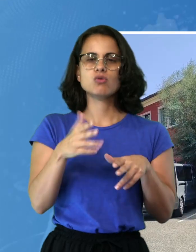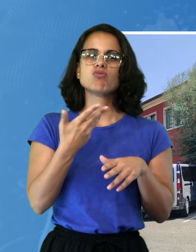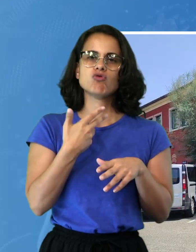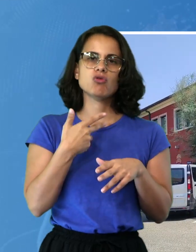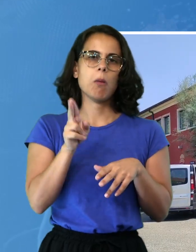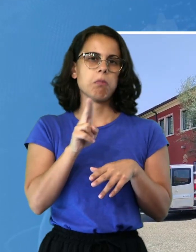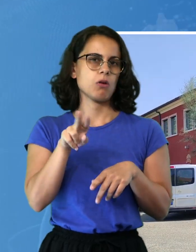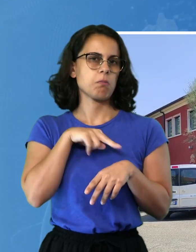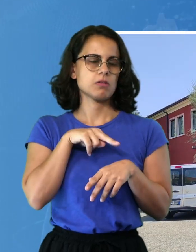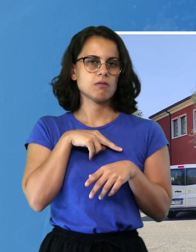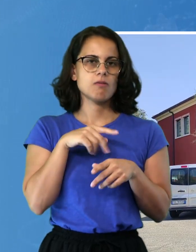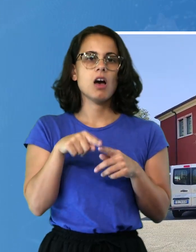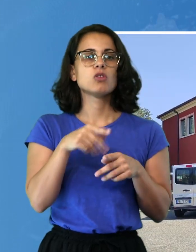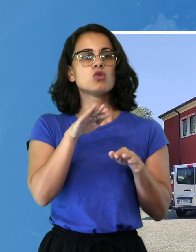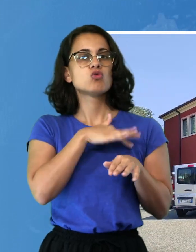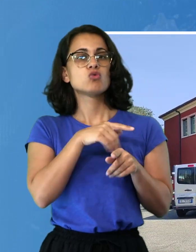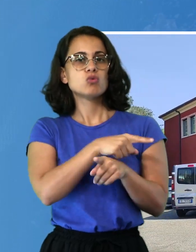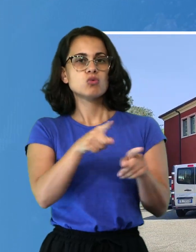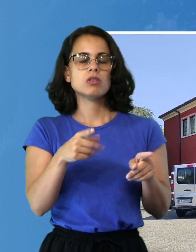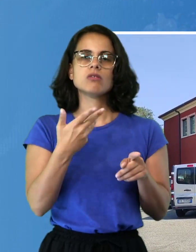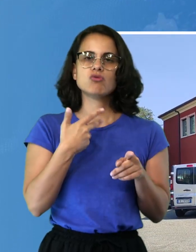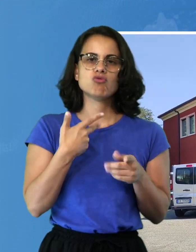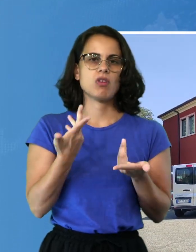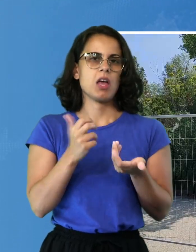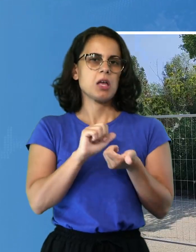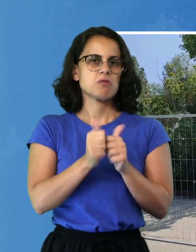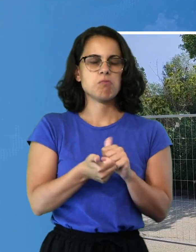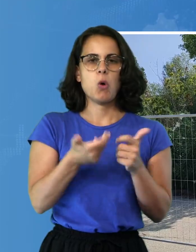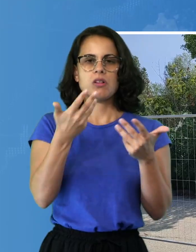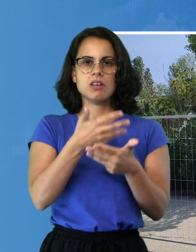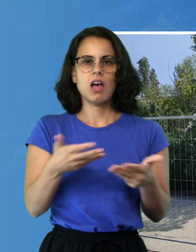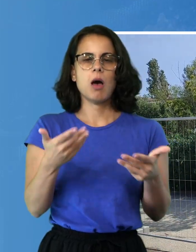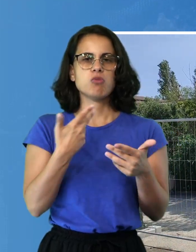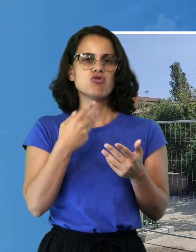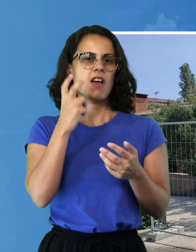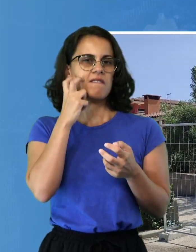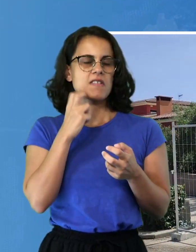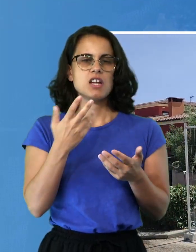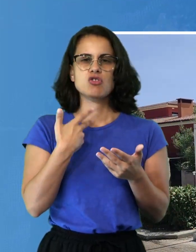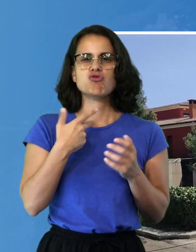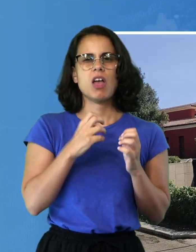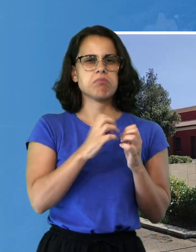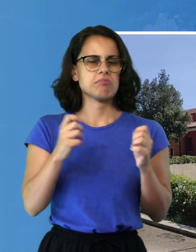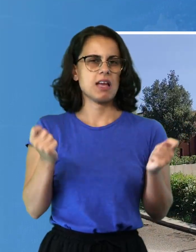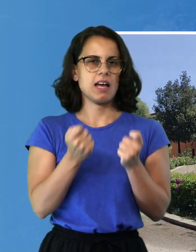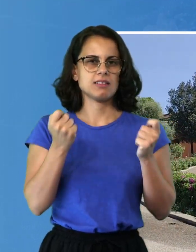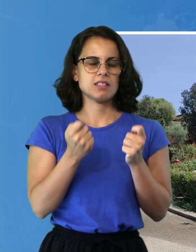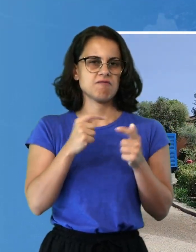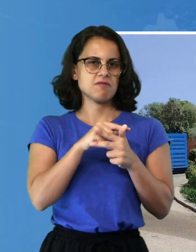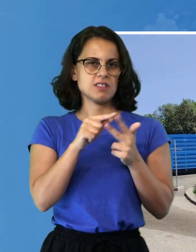inoltre usufruire di spazi verdi, campi sportivi e altre strutture ricreative. La maggior parte degli alloggi sarà assegnata